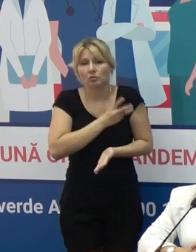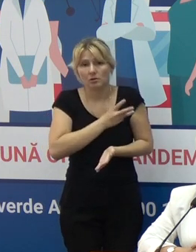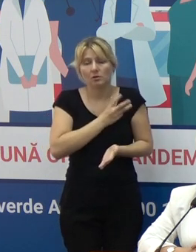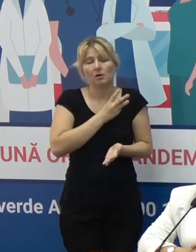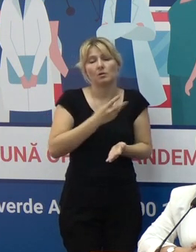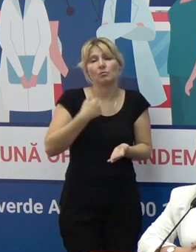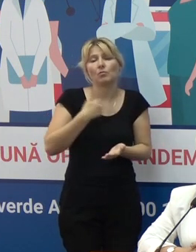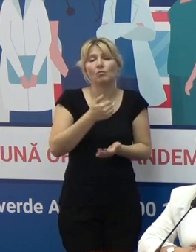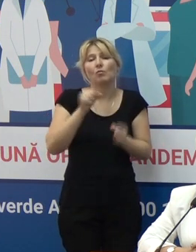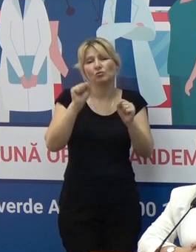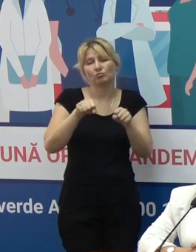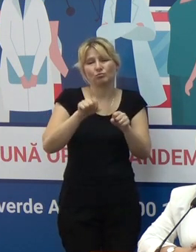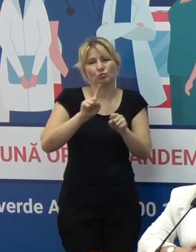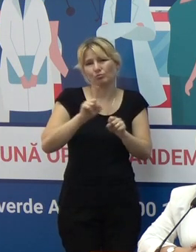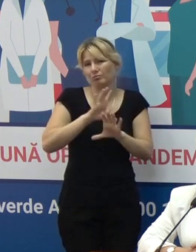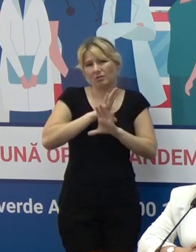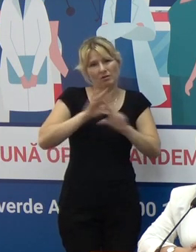maximal să evităm.